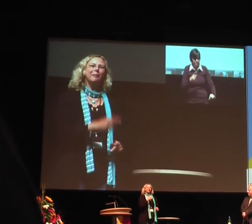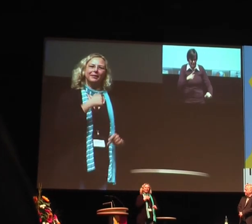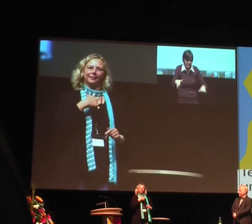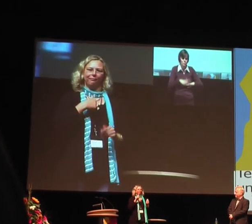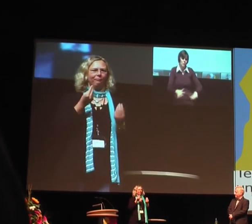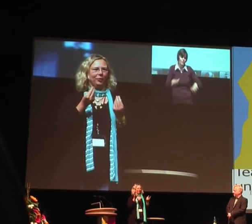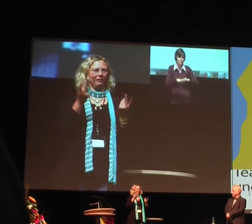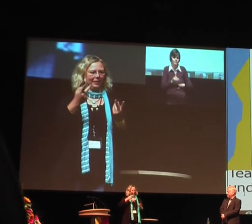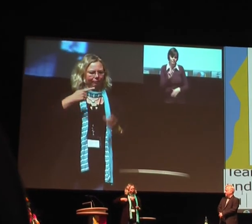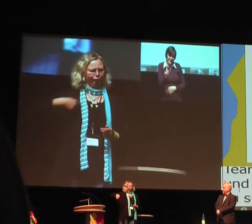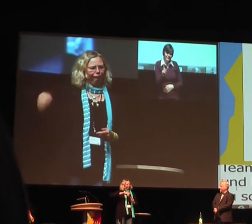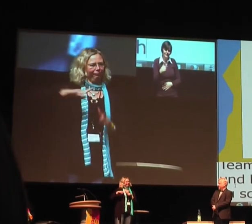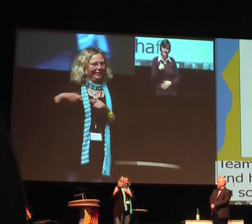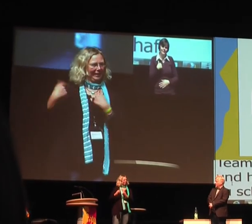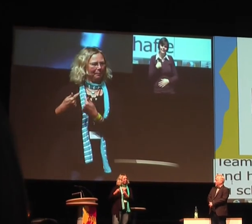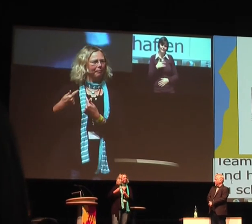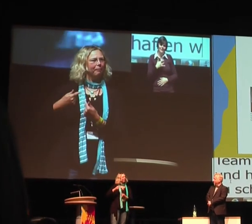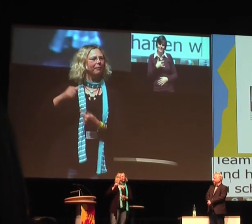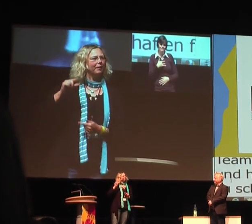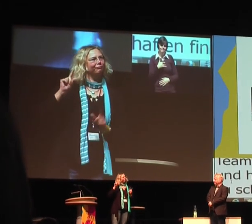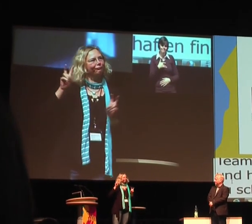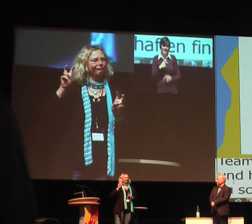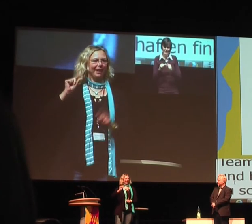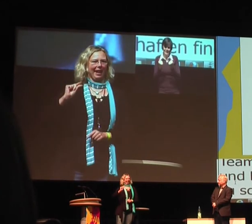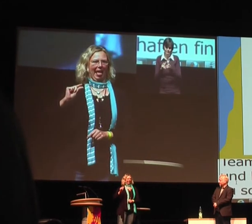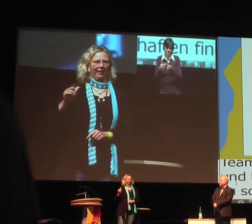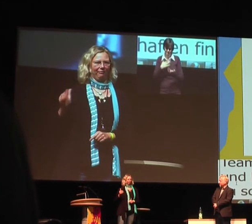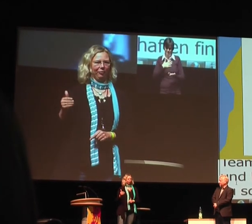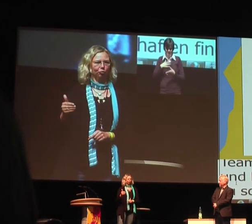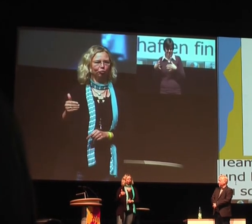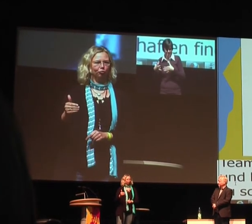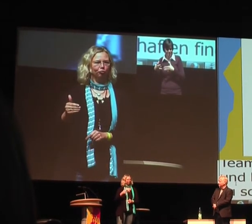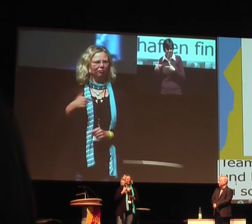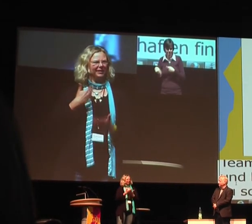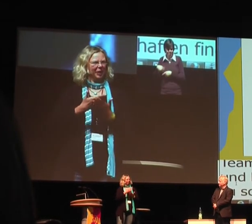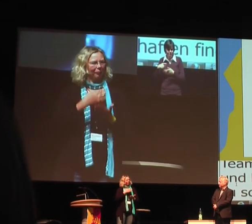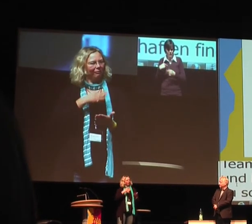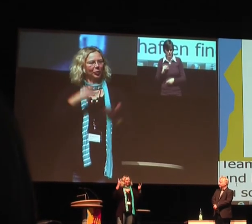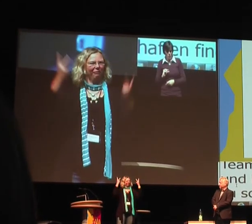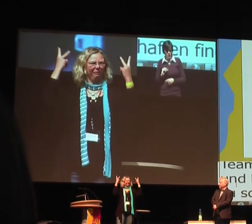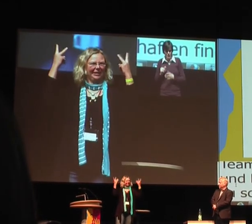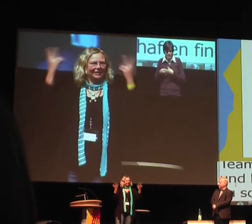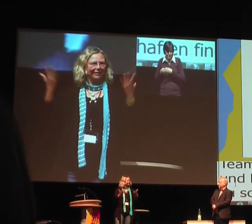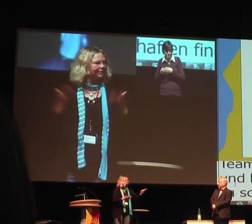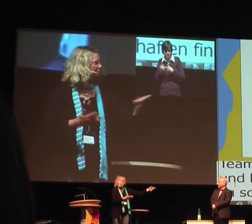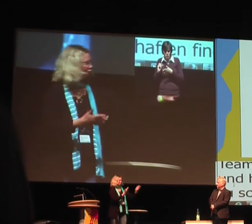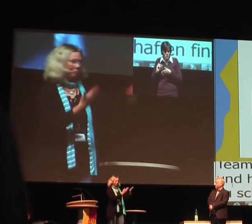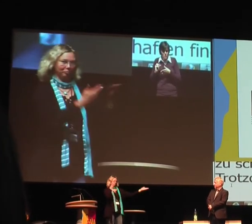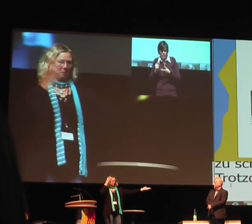für dieses Netzwerk finde ich gut. Trotzdem denke ich, und bezogen auf unser Team, wir sind ja nun wirklich kleine Fische in einem